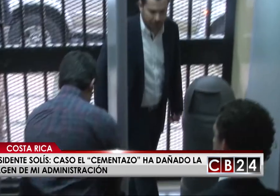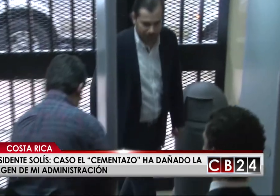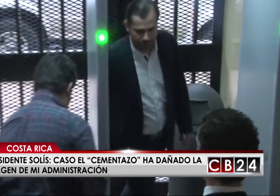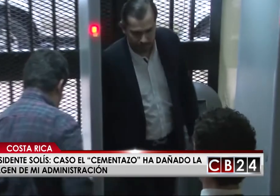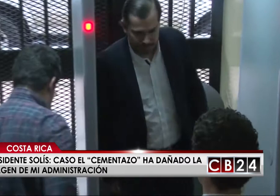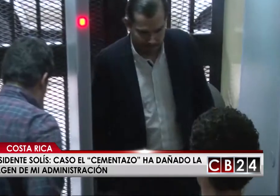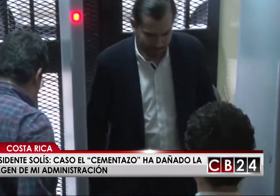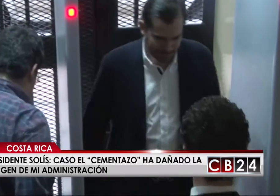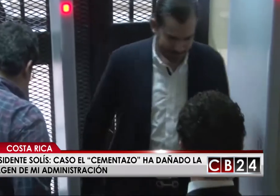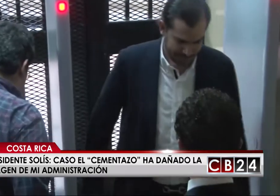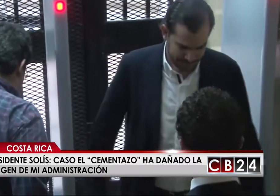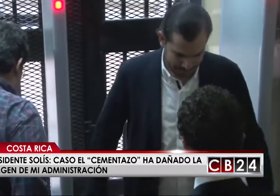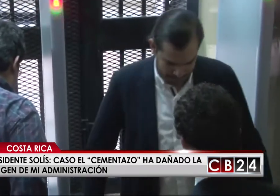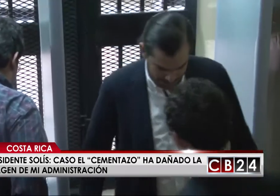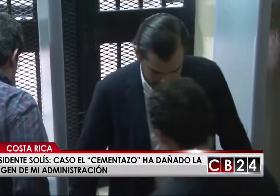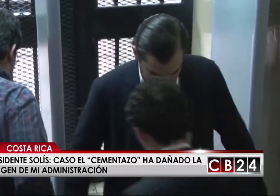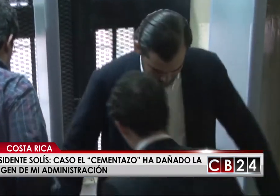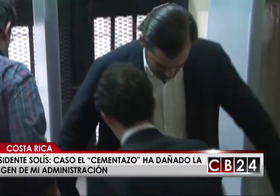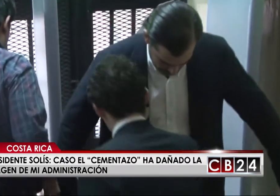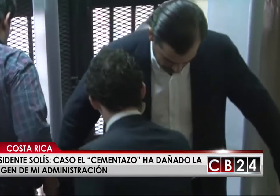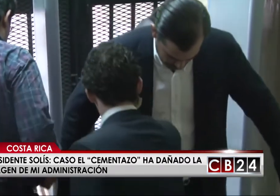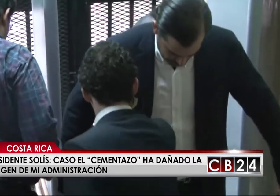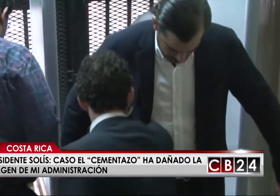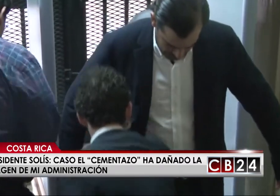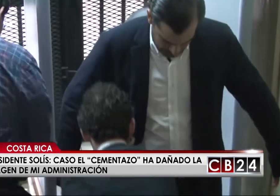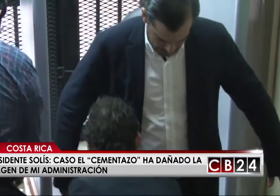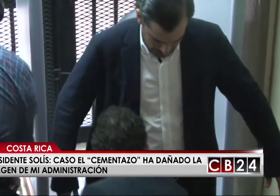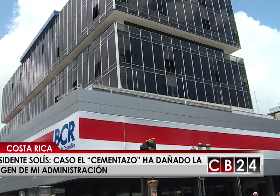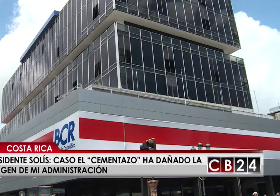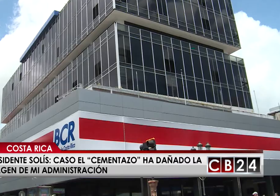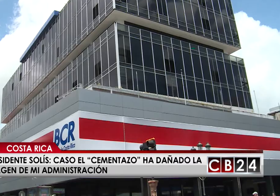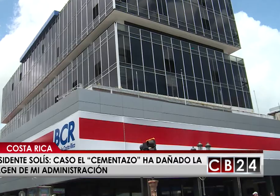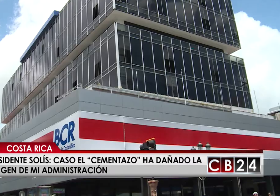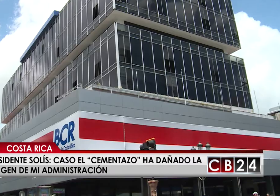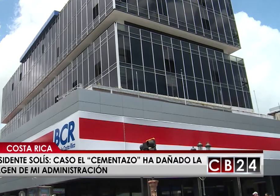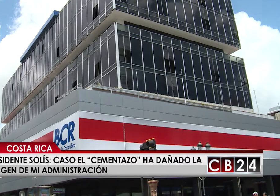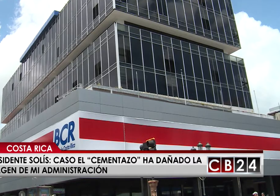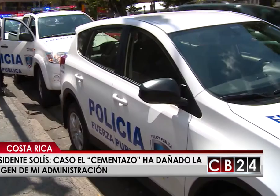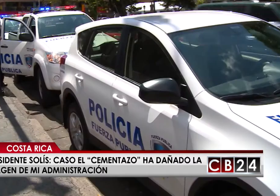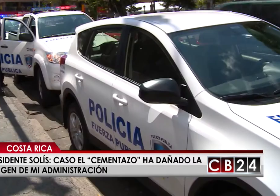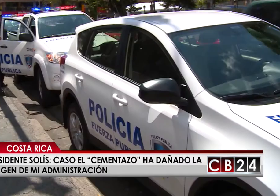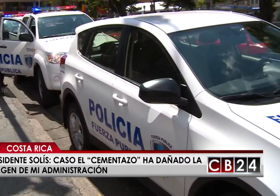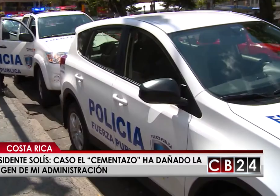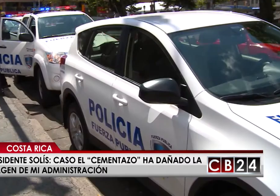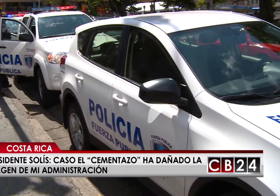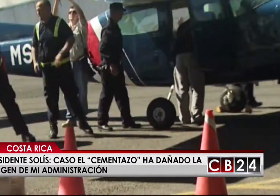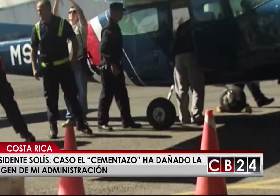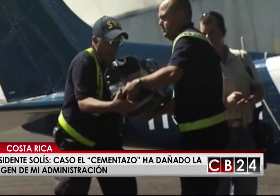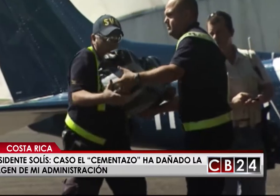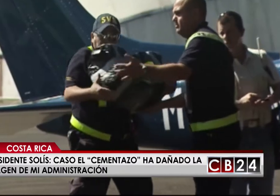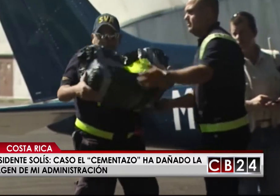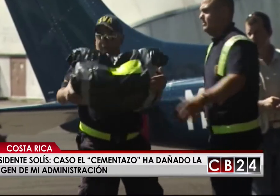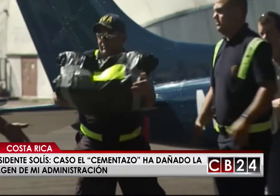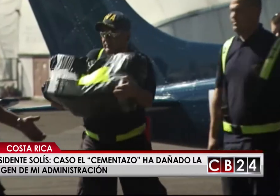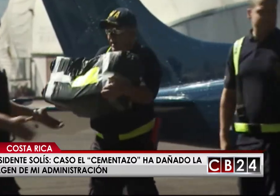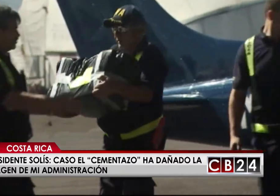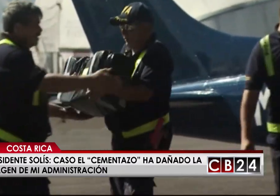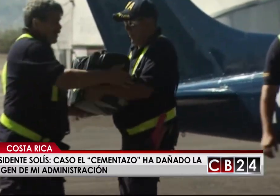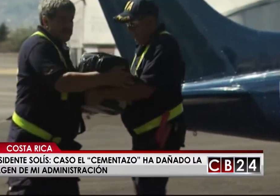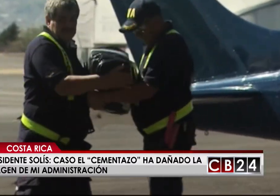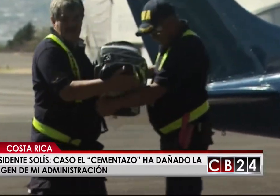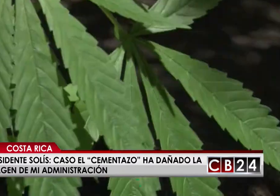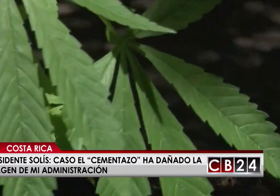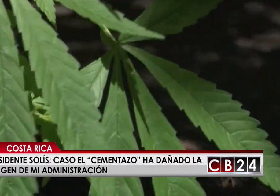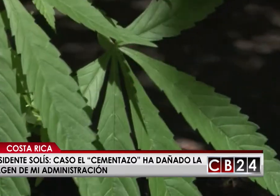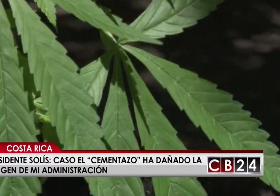peso del caso del cemento chino en la agenda nacional, también hay que ponderar las buenas noticias, entre ellas lograr evadir la entrada del país